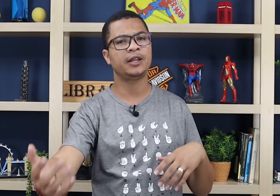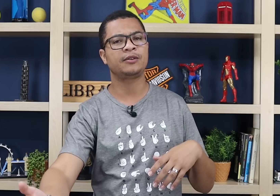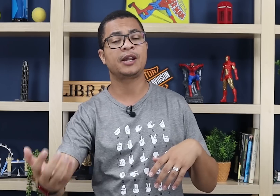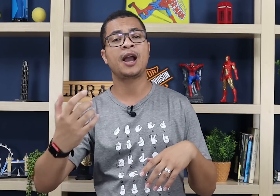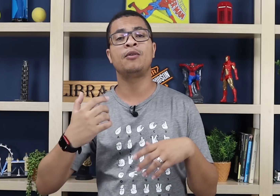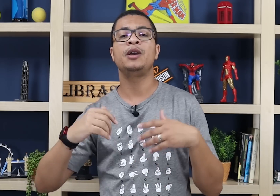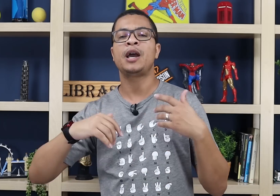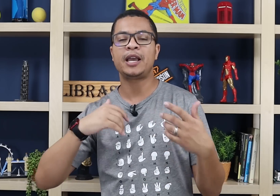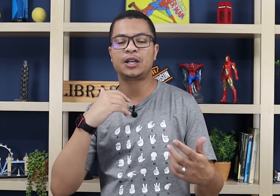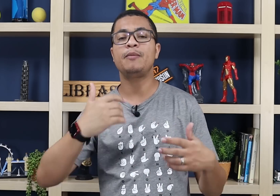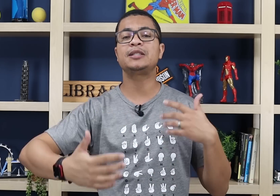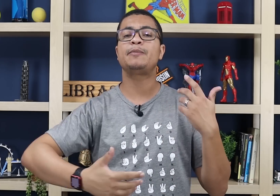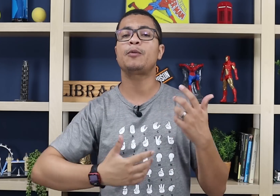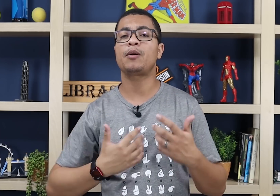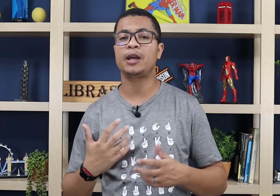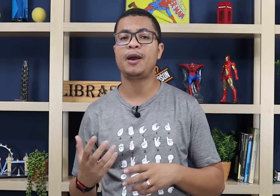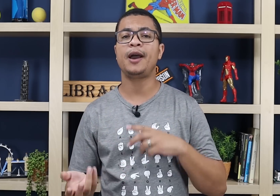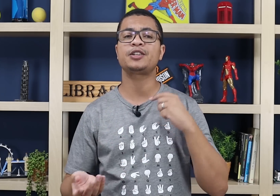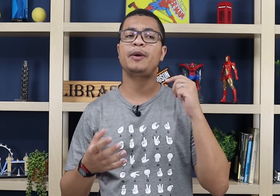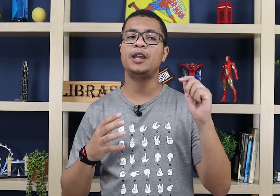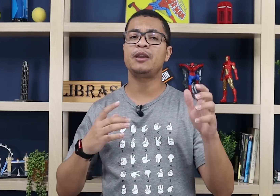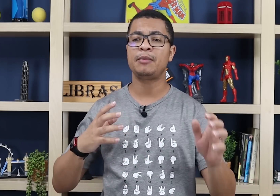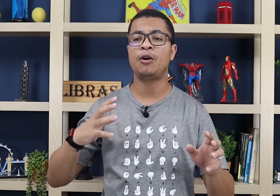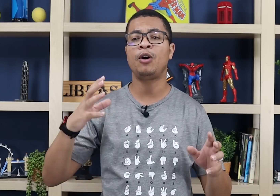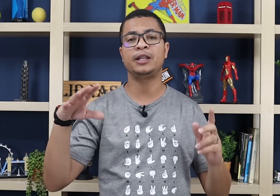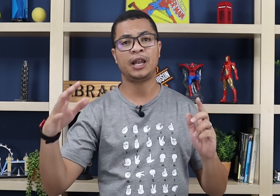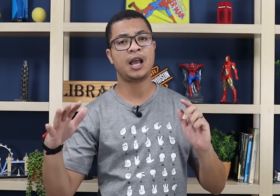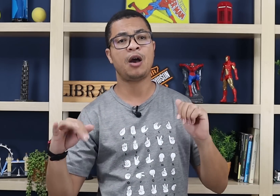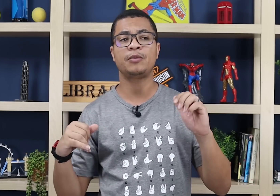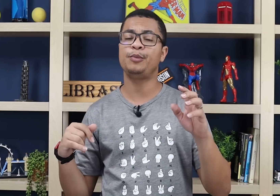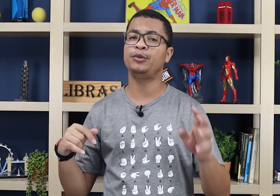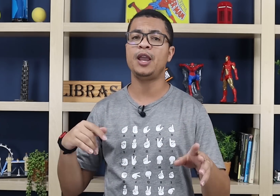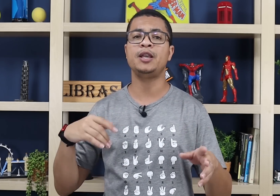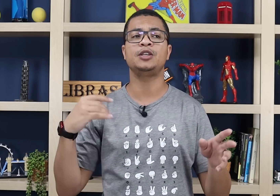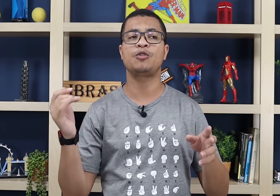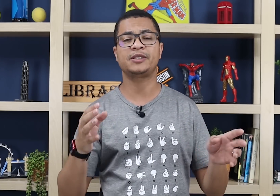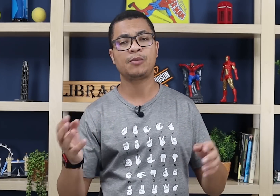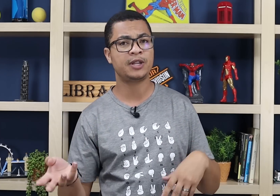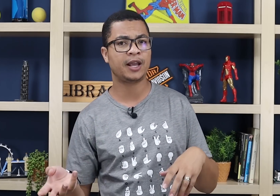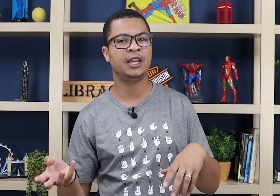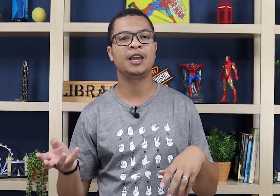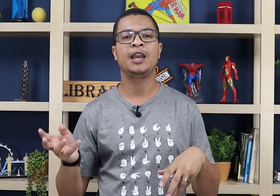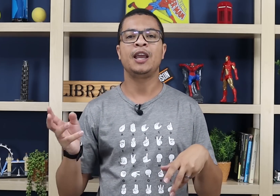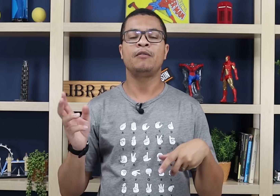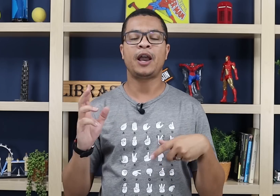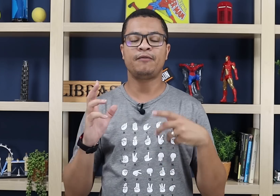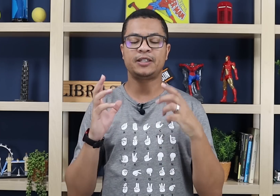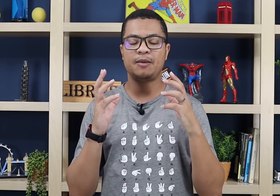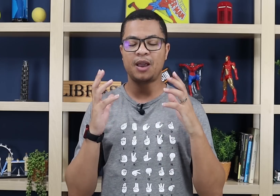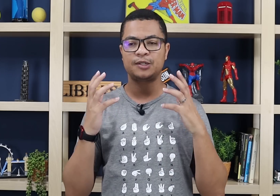entendendo legal, aí você começa a se preocupar com a gramática. Peraí, aí a minha ordem tá legal, tá muito português, deixa eu começar a mudar aqui. Vai ser mais